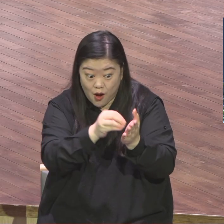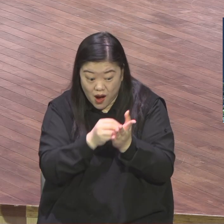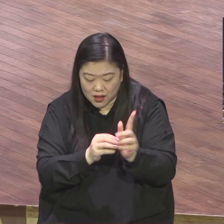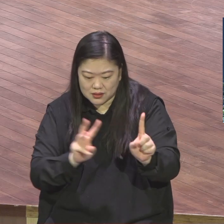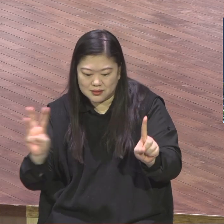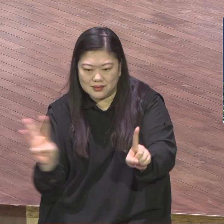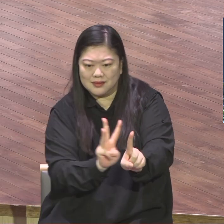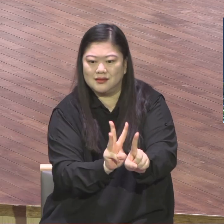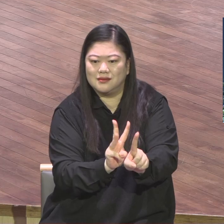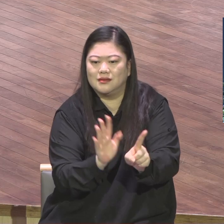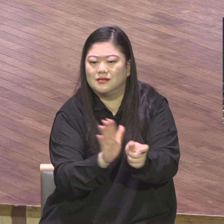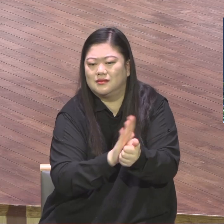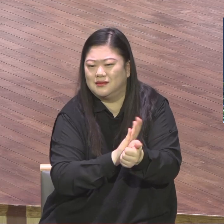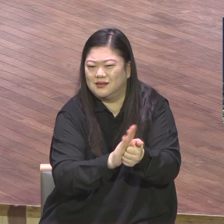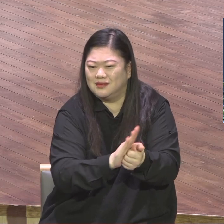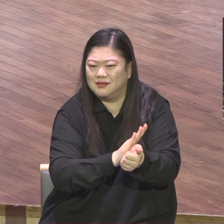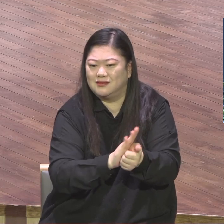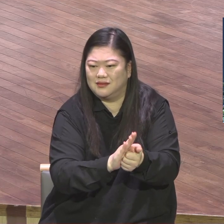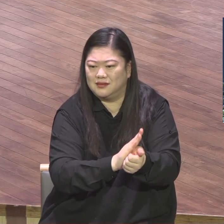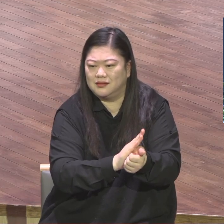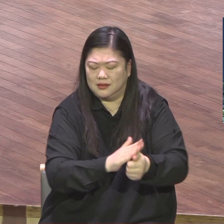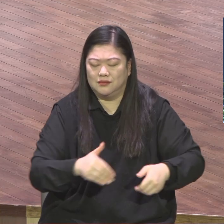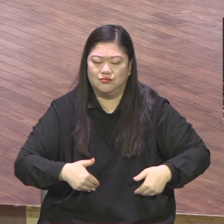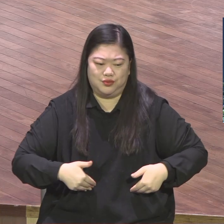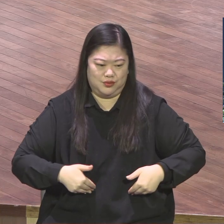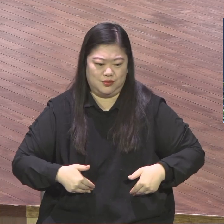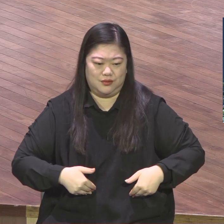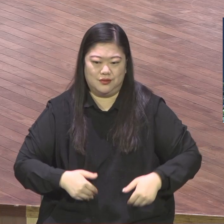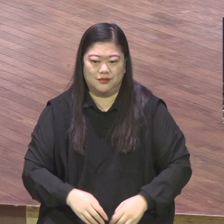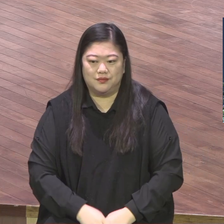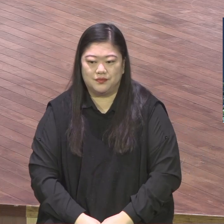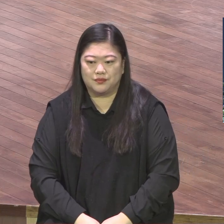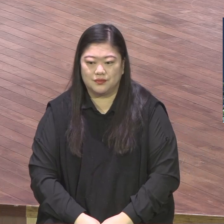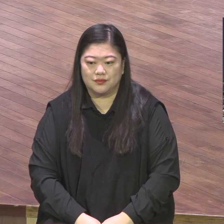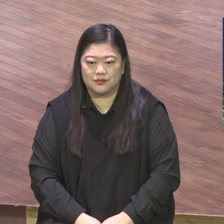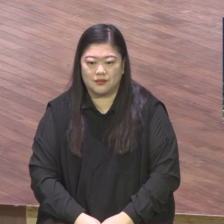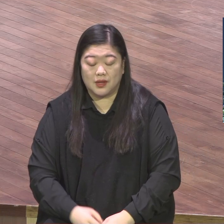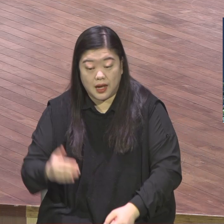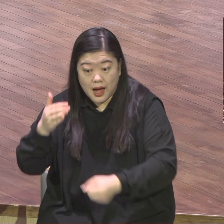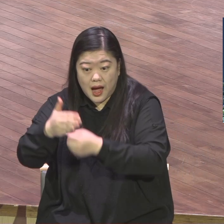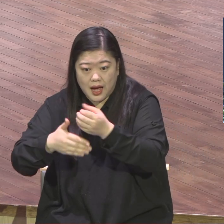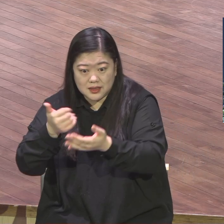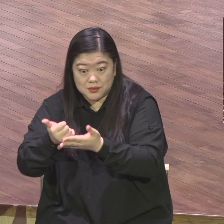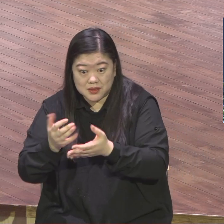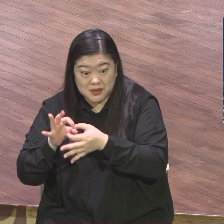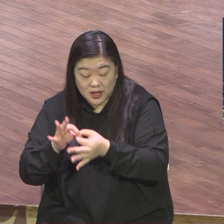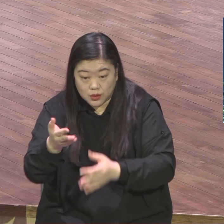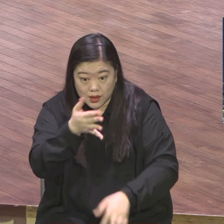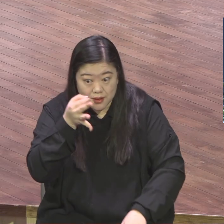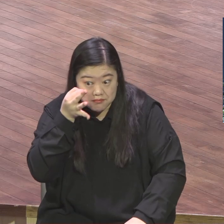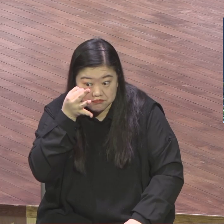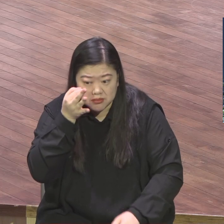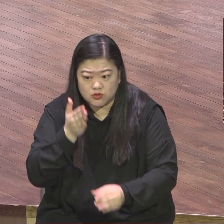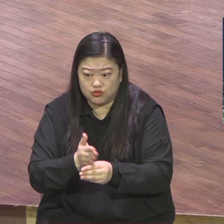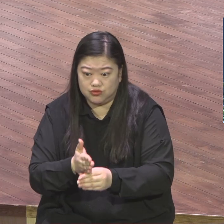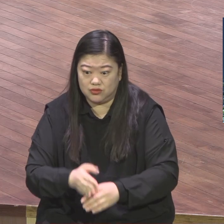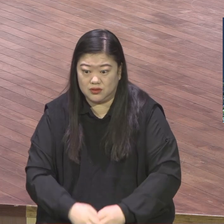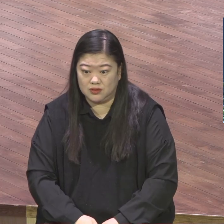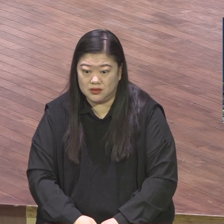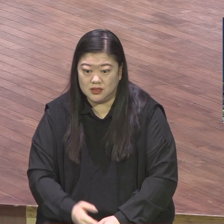이런 영적 자세가 굉장히 중요하거든요. 하나님 다 보고 계시잖아요. 여러분 기도 들으시고 여러분 삶을 다 보고 계시잖아요.